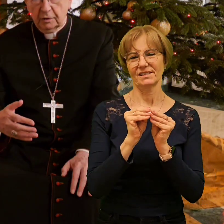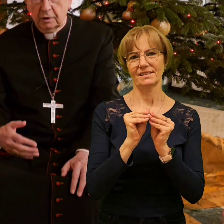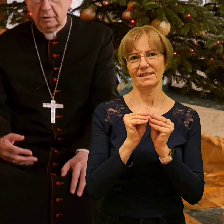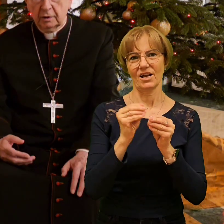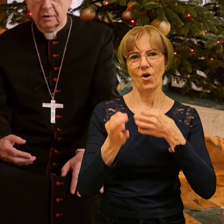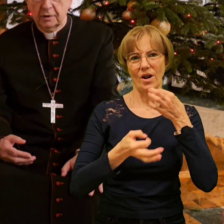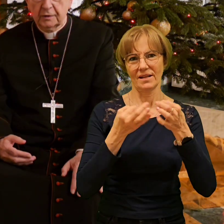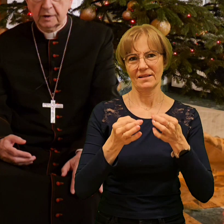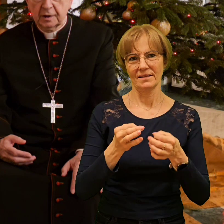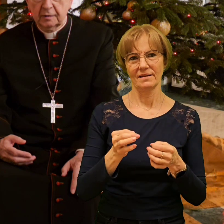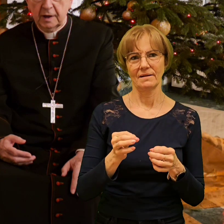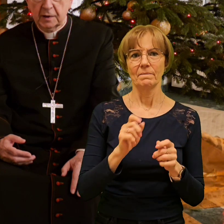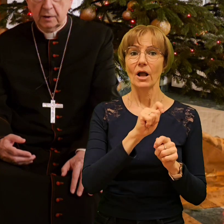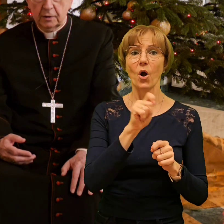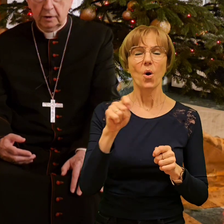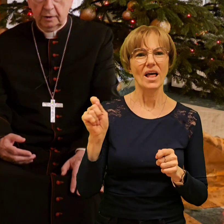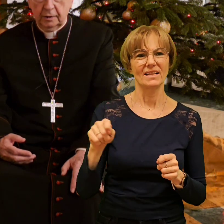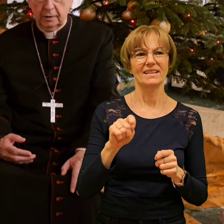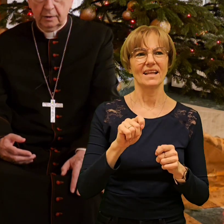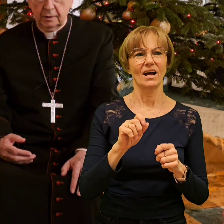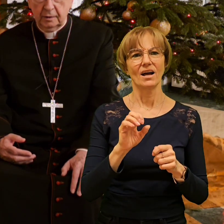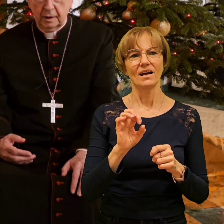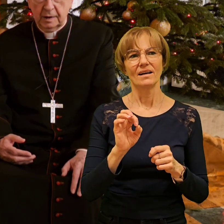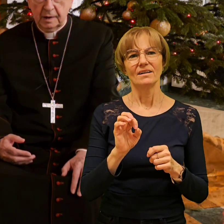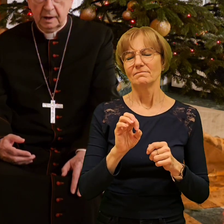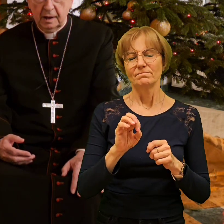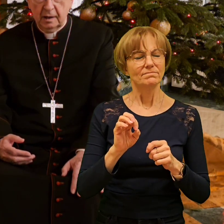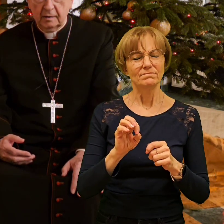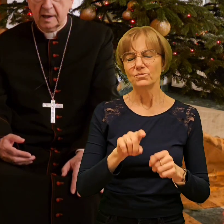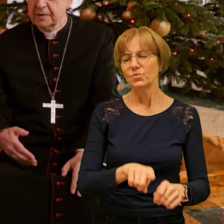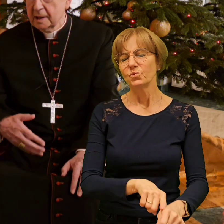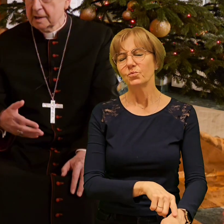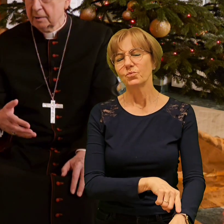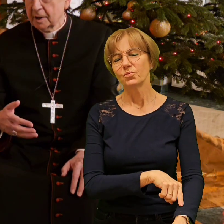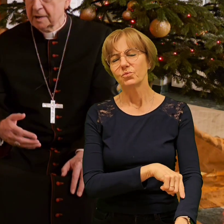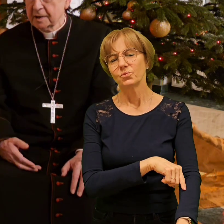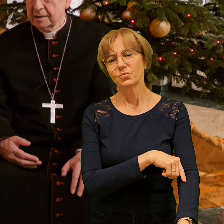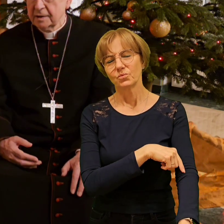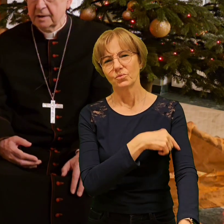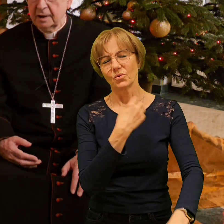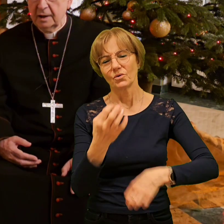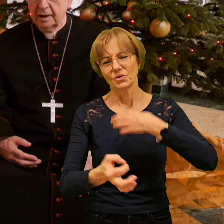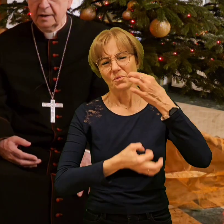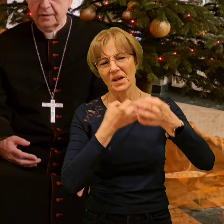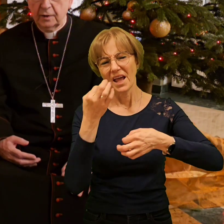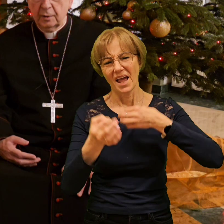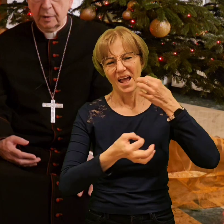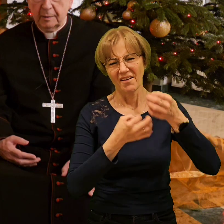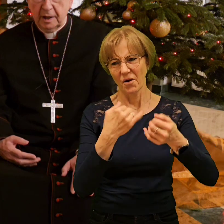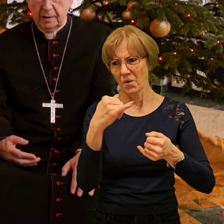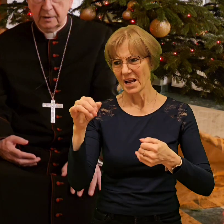ciągnąć to wszystko w nieskończoność. Więc zawstydza nas swoją pamięcią.